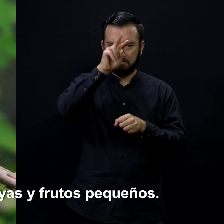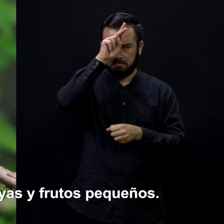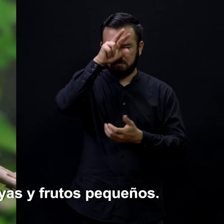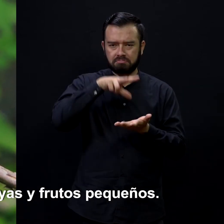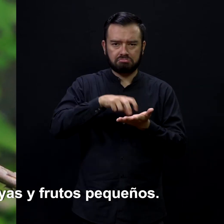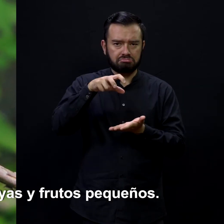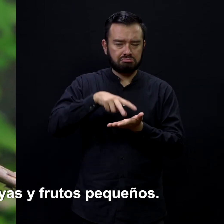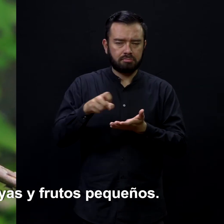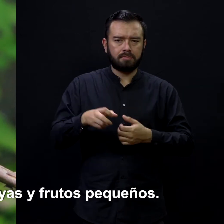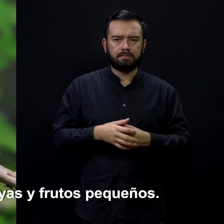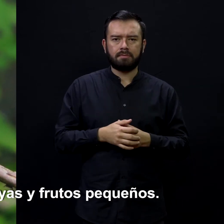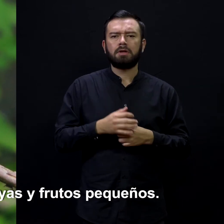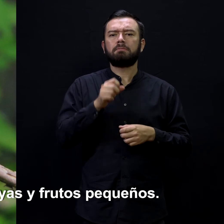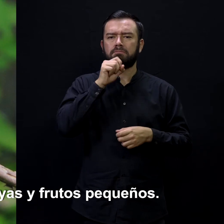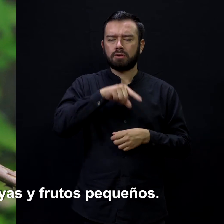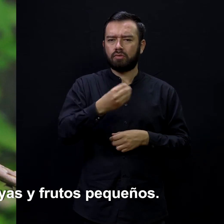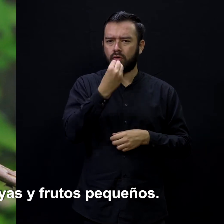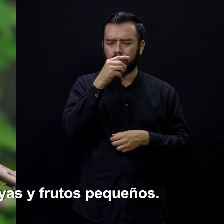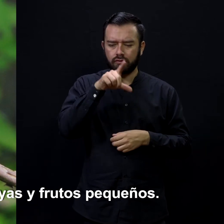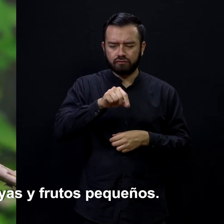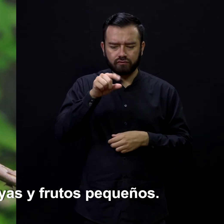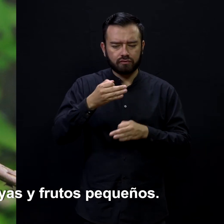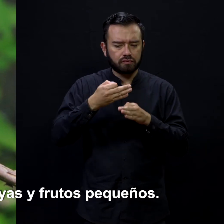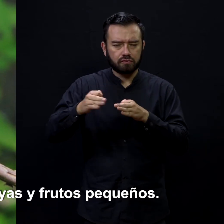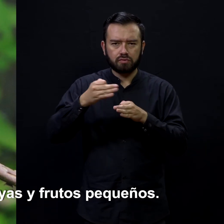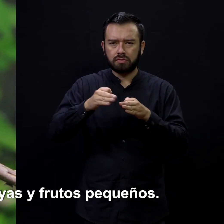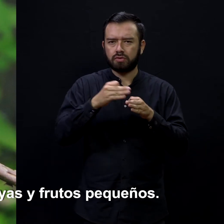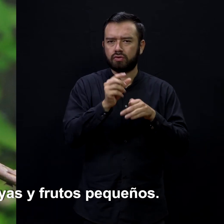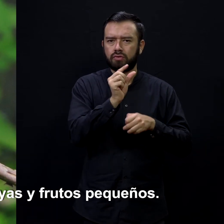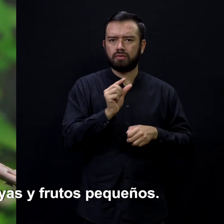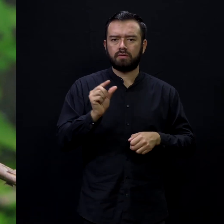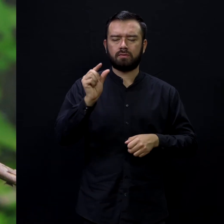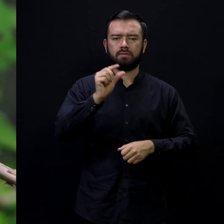también come vallas y frutos pequeños